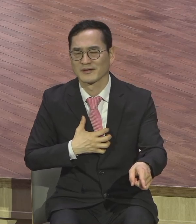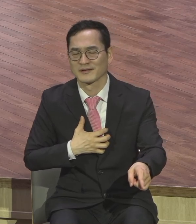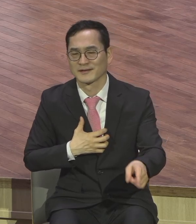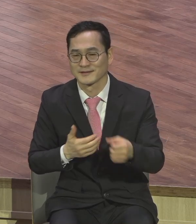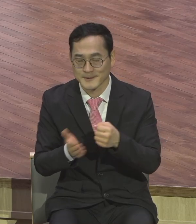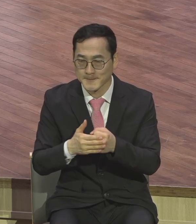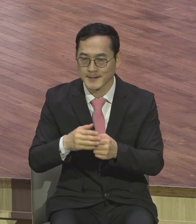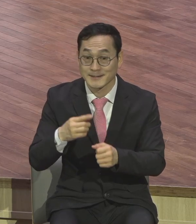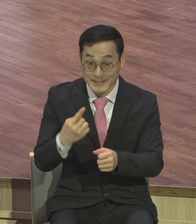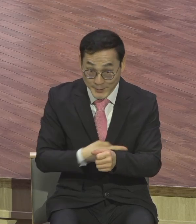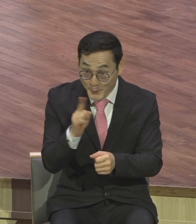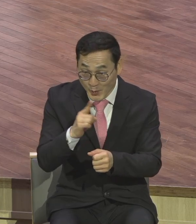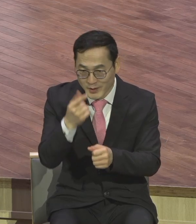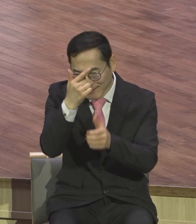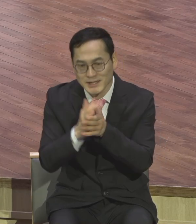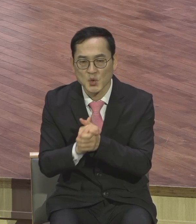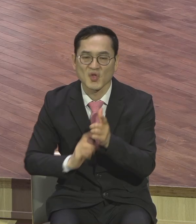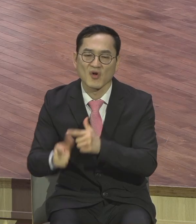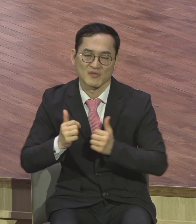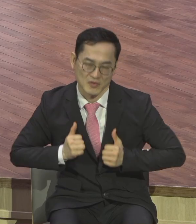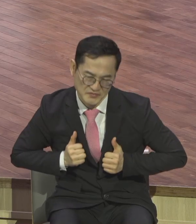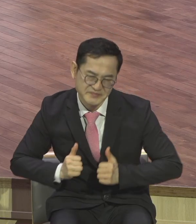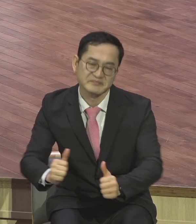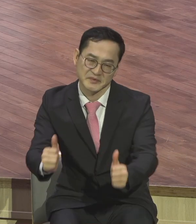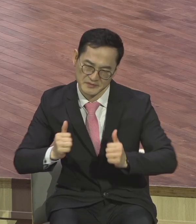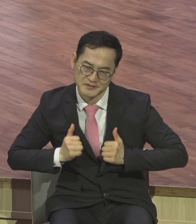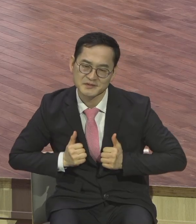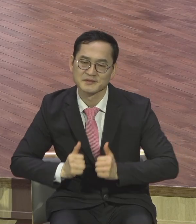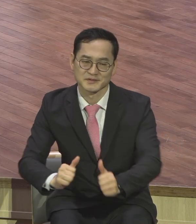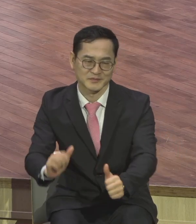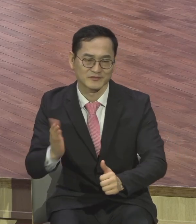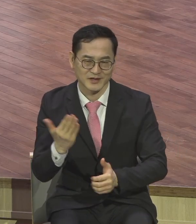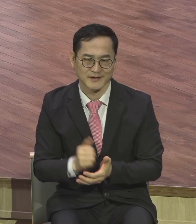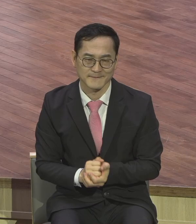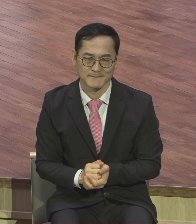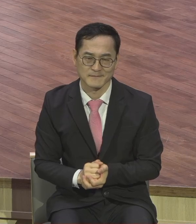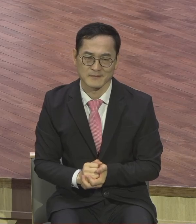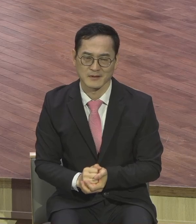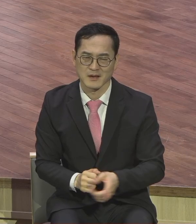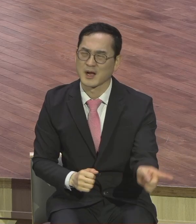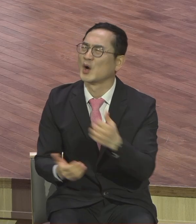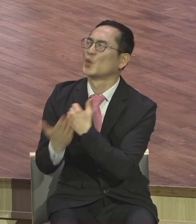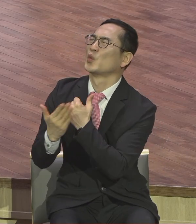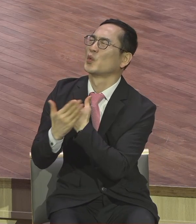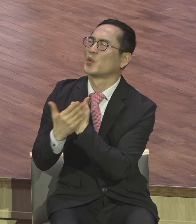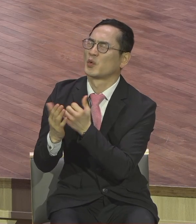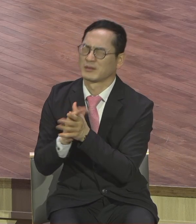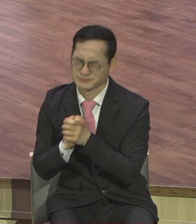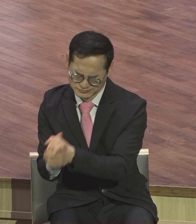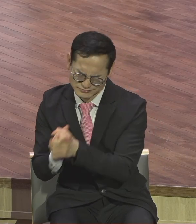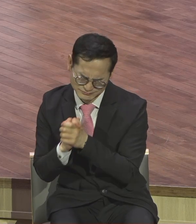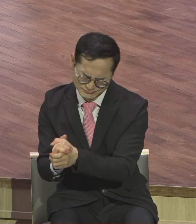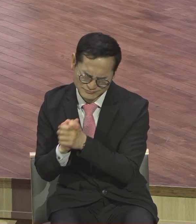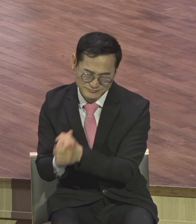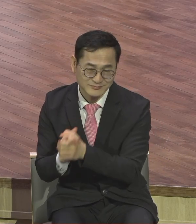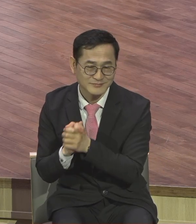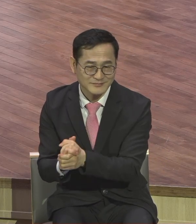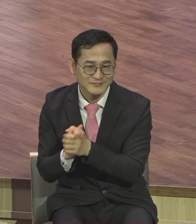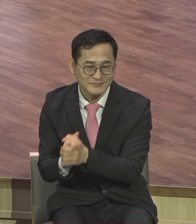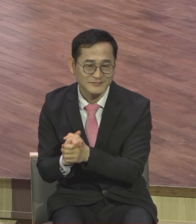기도하게 되죠 하나님 어찌하죠 하나님 앞에 엎드려가지고 감당한 힘을 달라고 강구하는 것이 뭐예요 그걸 뭐라 그래요